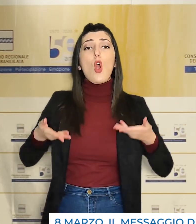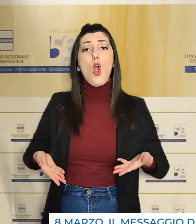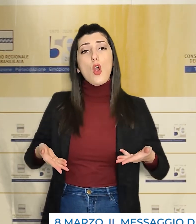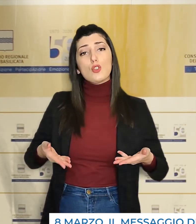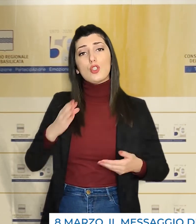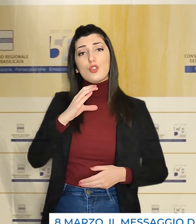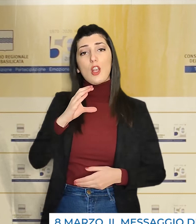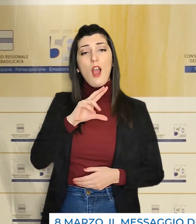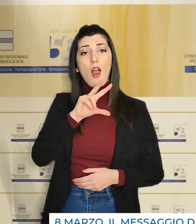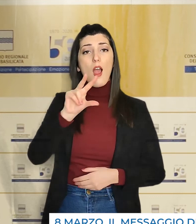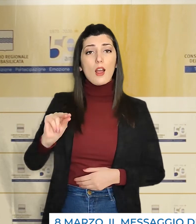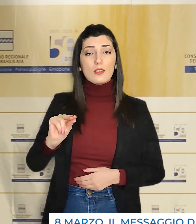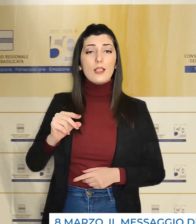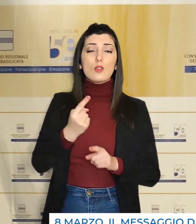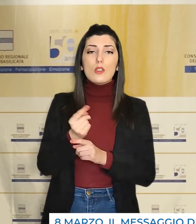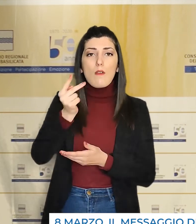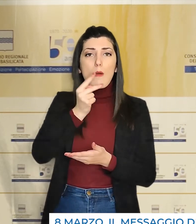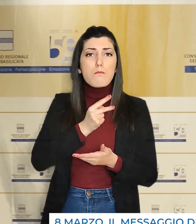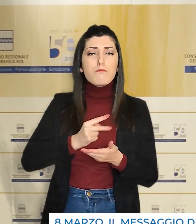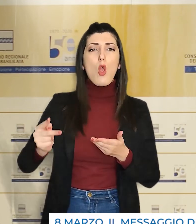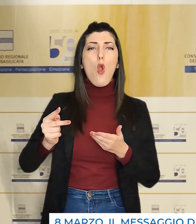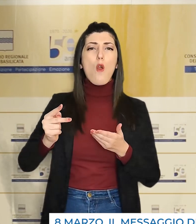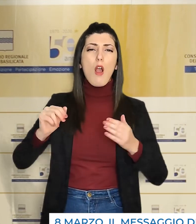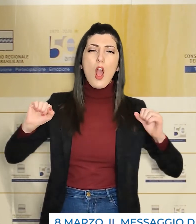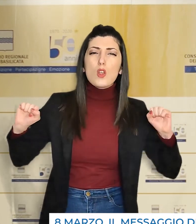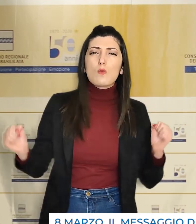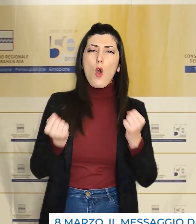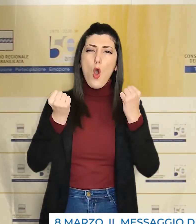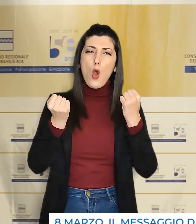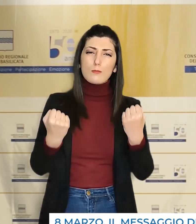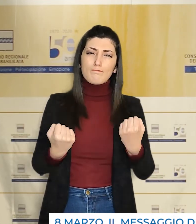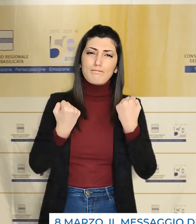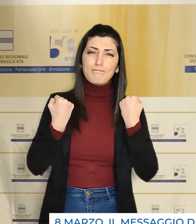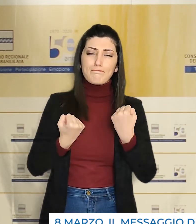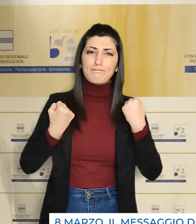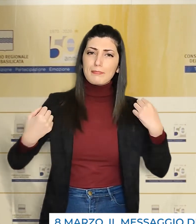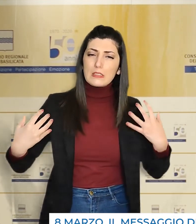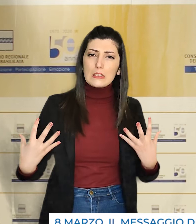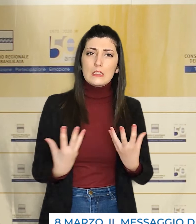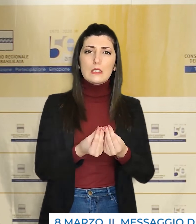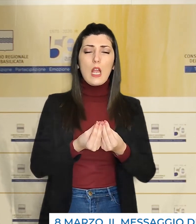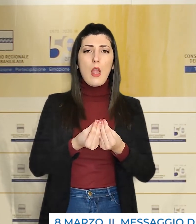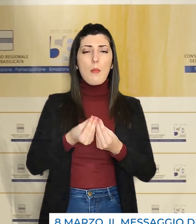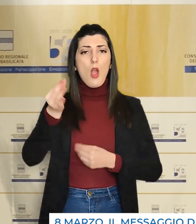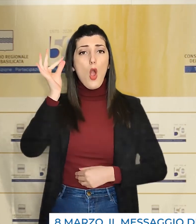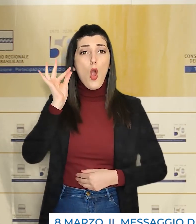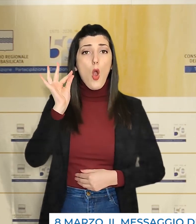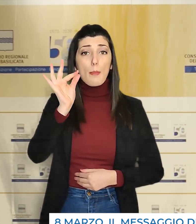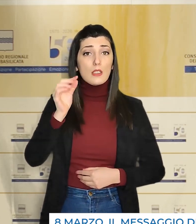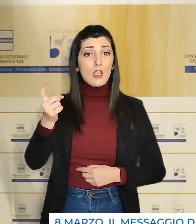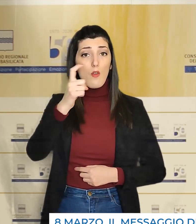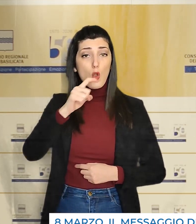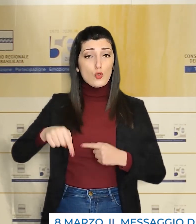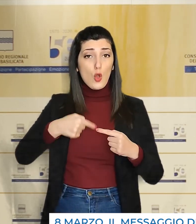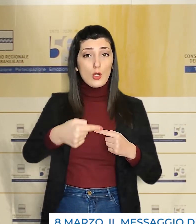detto Cicala, dobbiamo provare a mettere a frutto tutte le nostre energie affinché nasca un